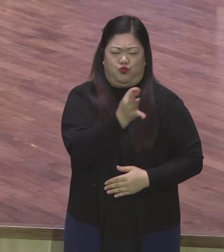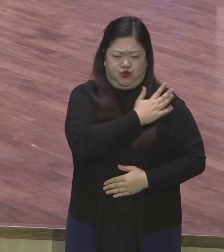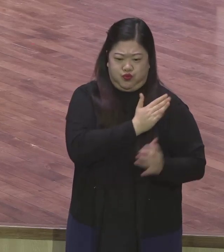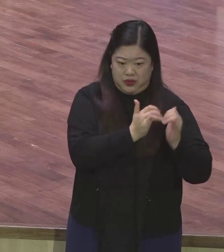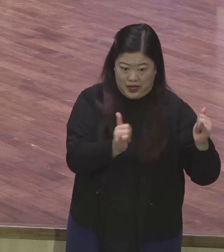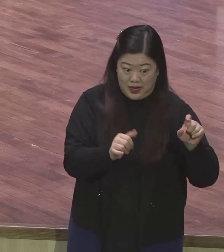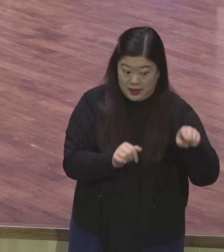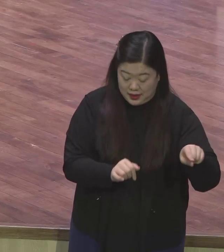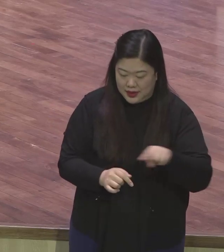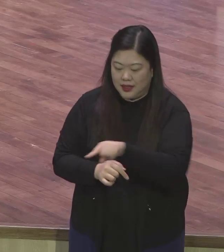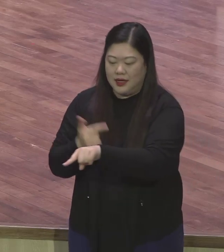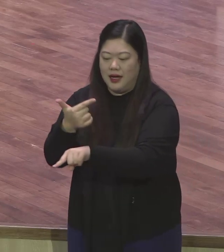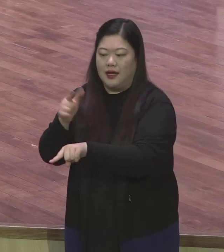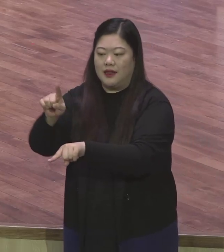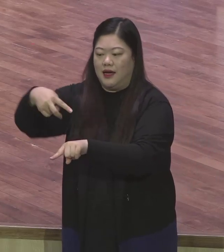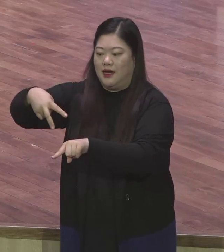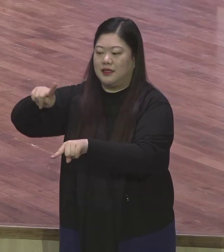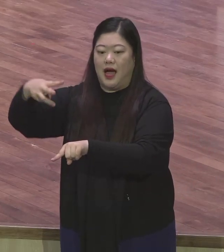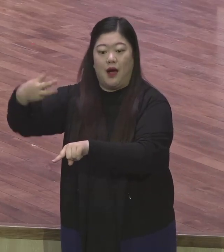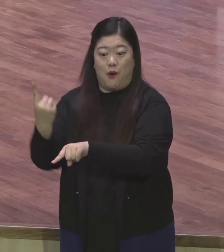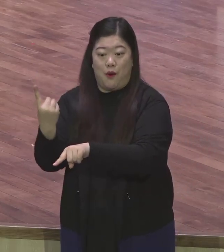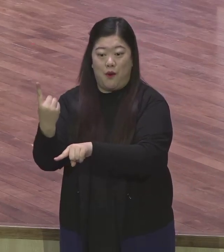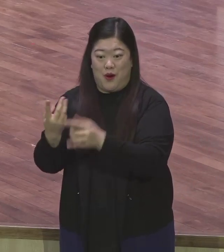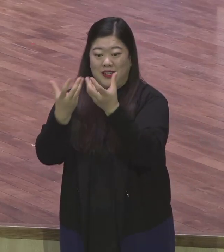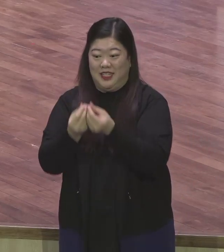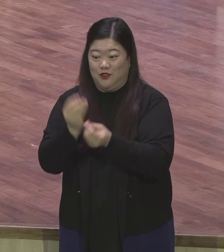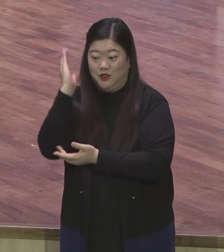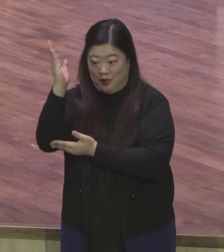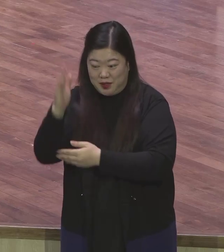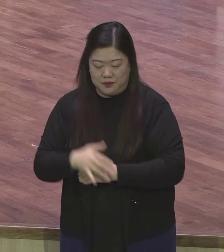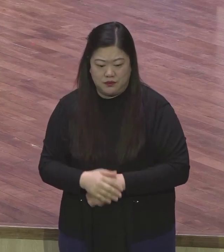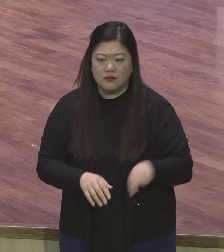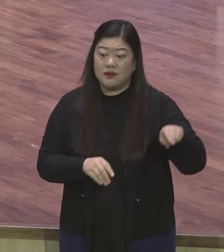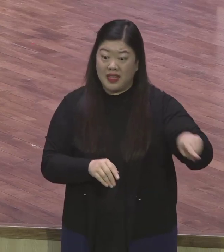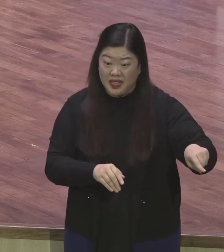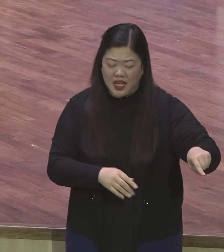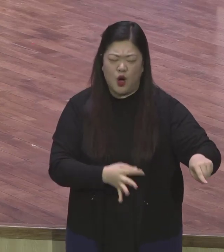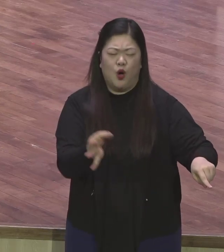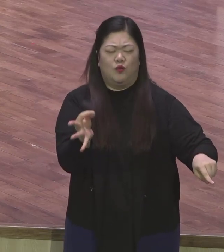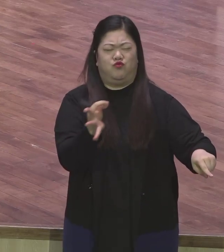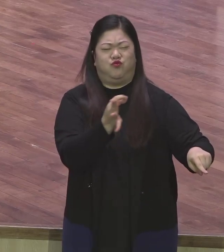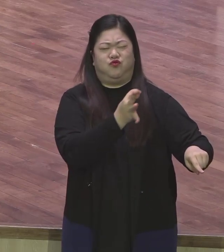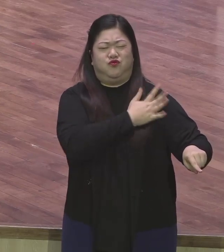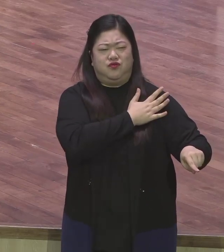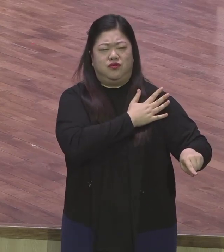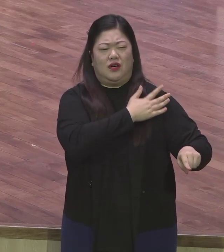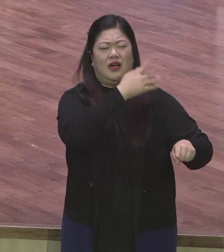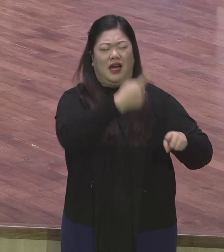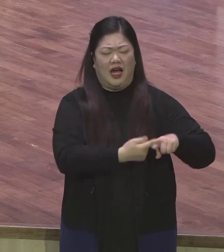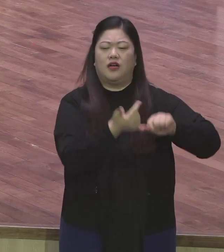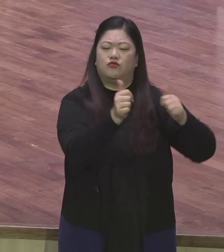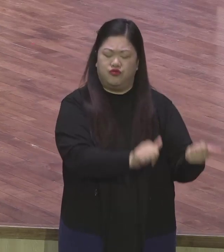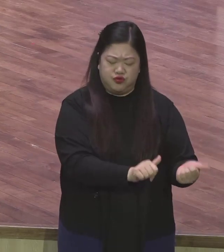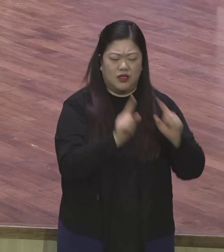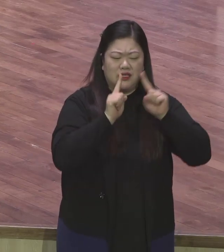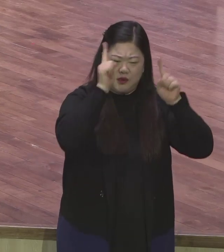나사로는 이 땅에 가난하게 살다가 그렇게 천국을 갔다. 여러분들은 부자가 되고